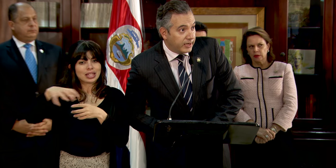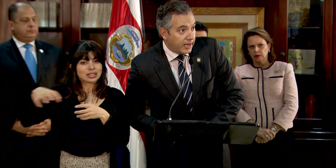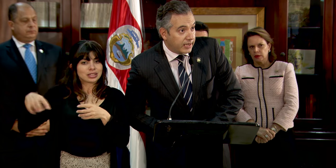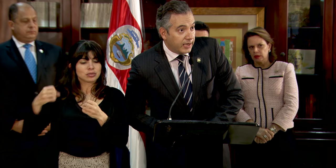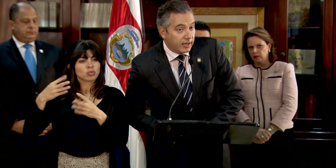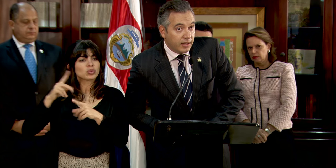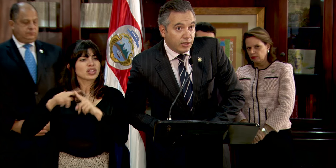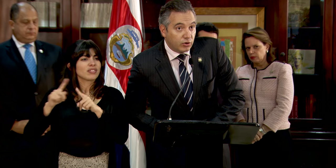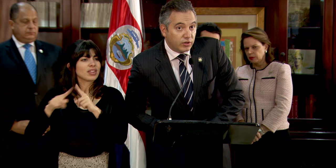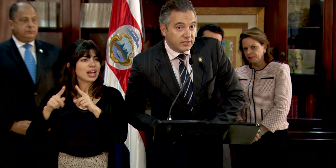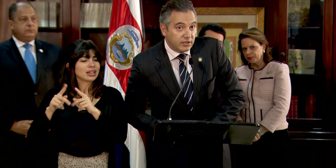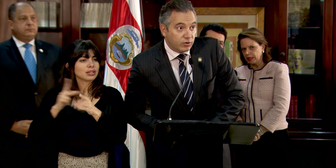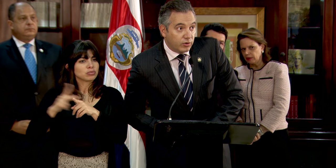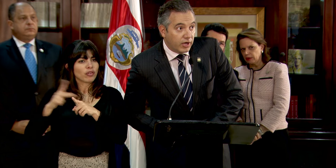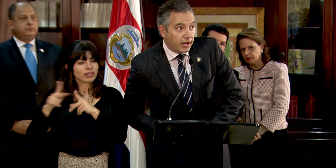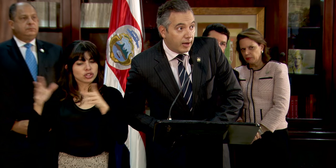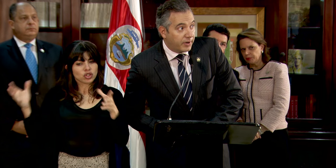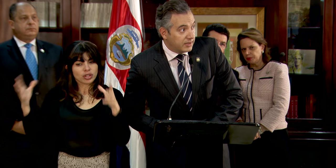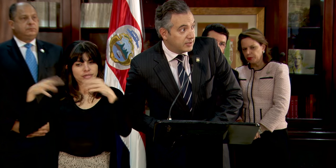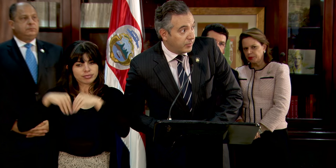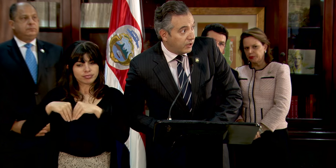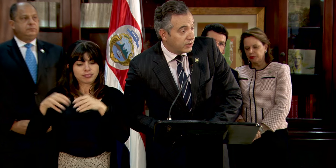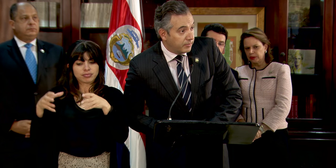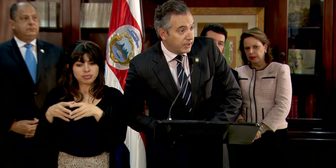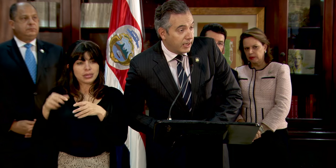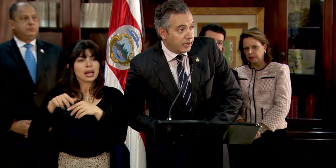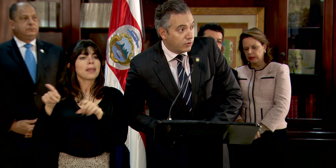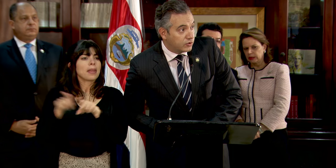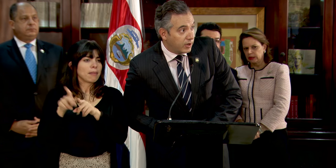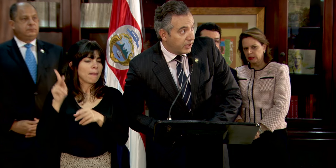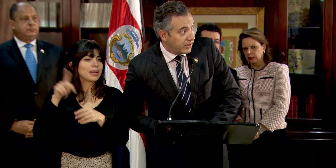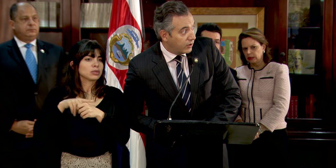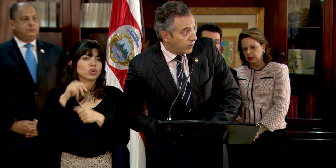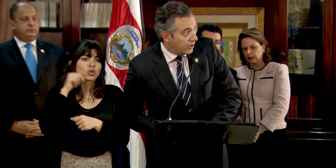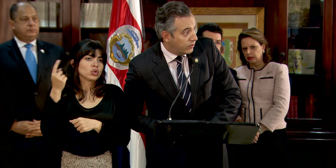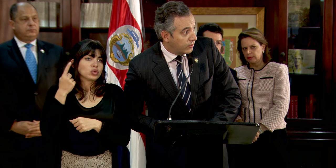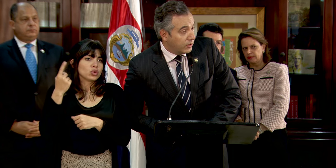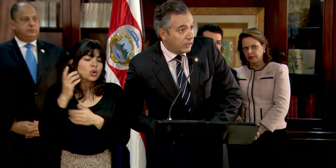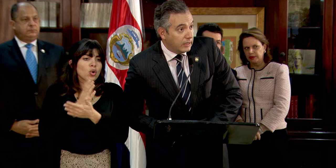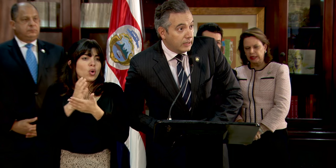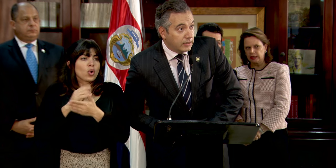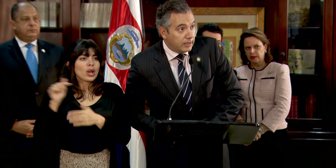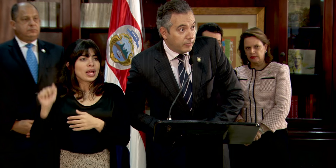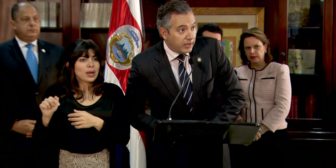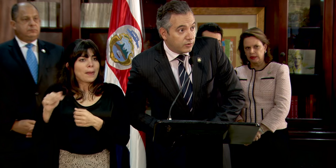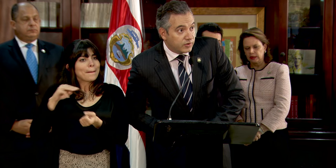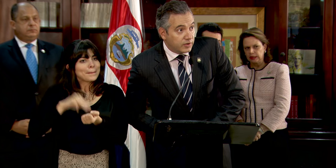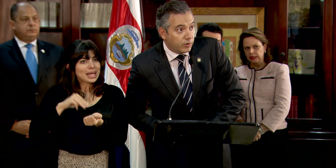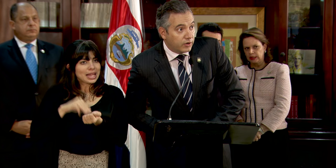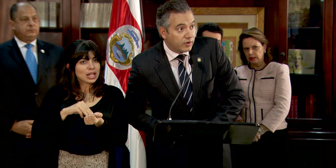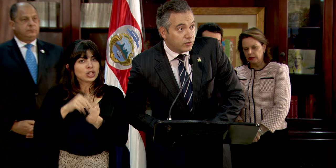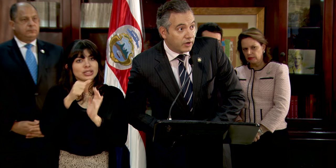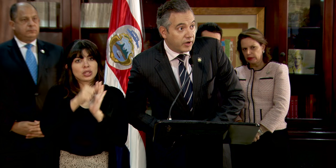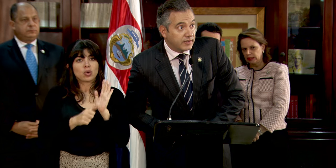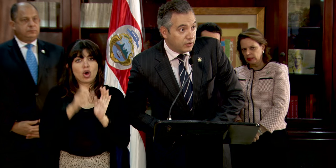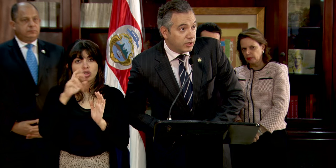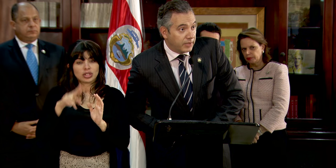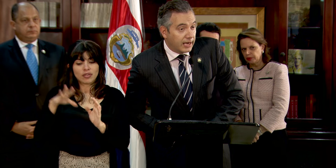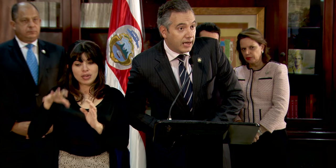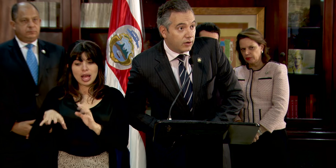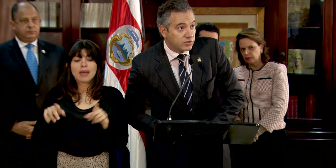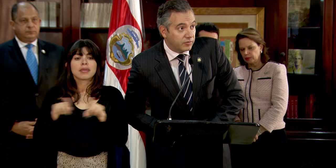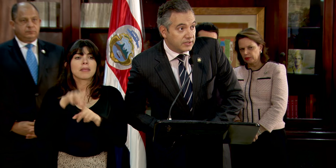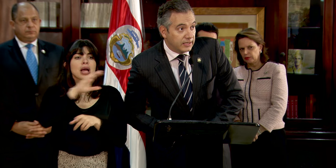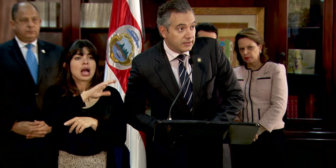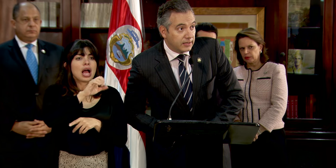multidisciplinaria, donde sin duda ha participado también no solamente el Colegio de Médicos y Cirujanos de Costa Rica, sino